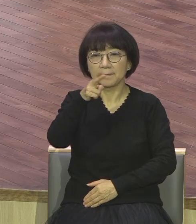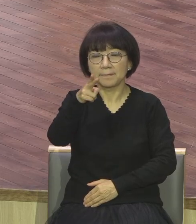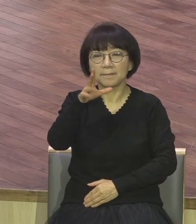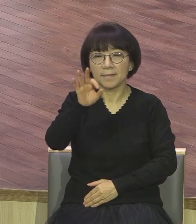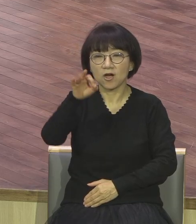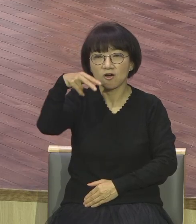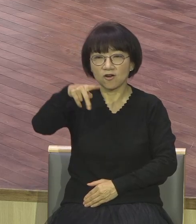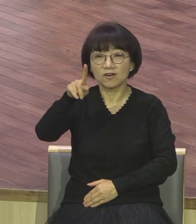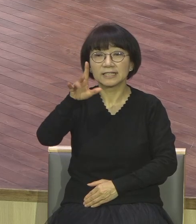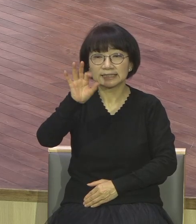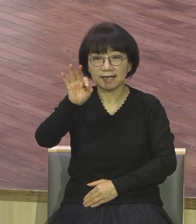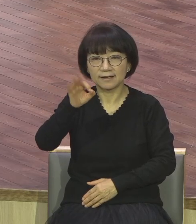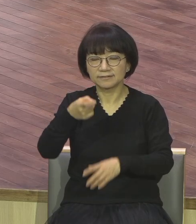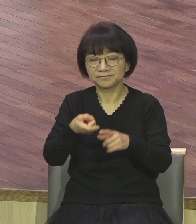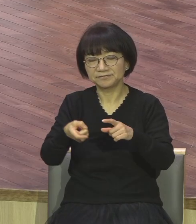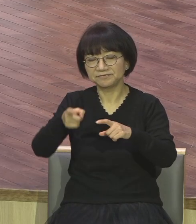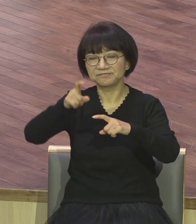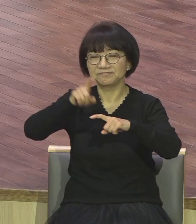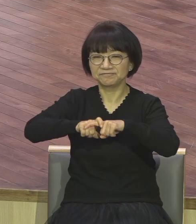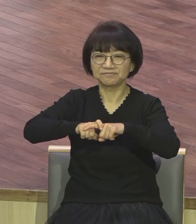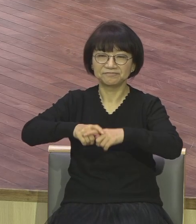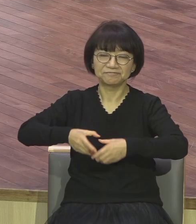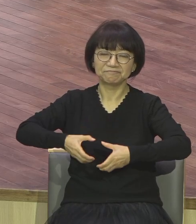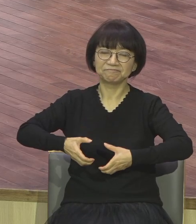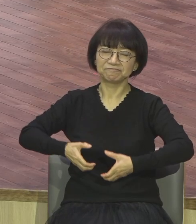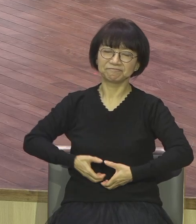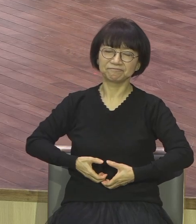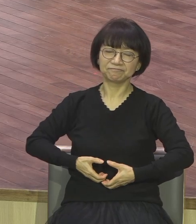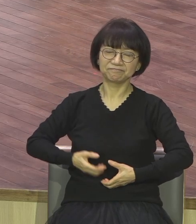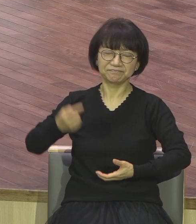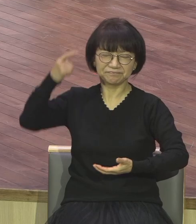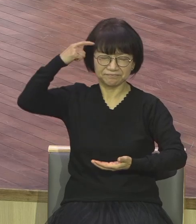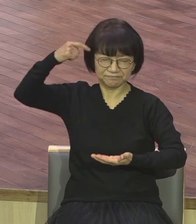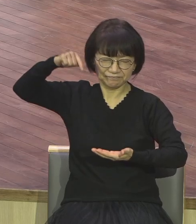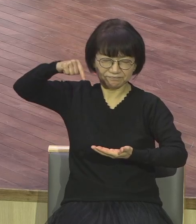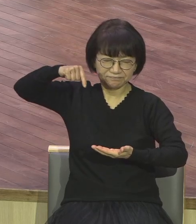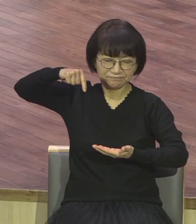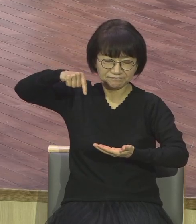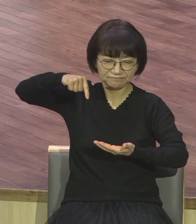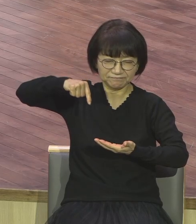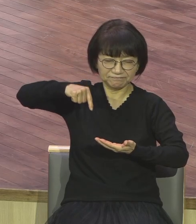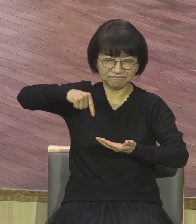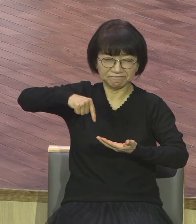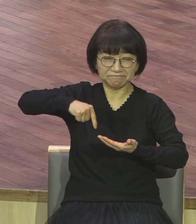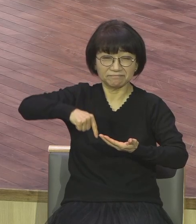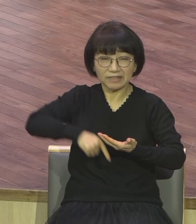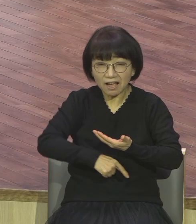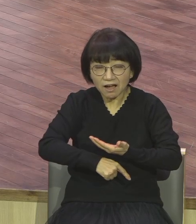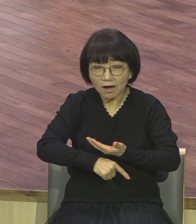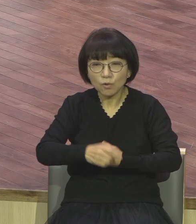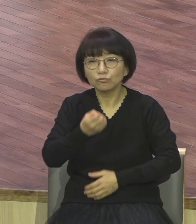명상운동 일시적으로 접근하면 뭔가